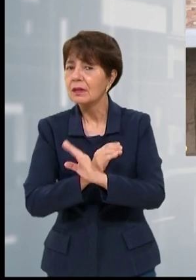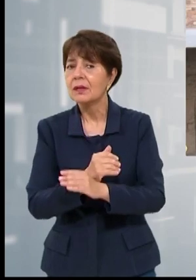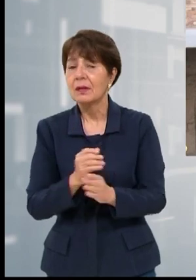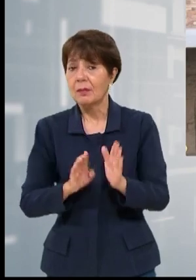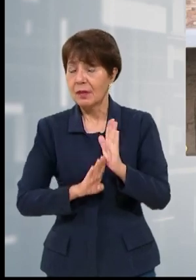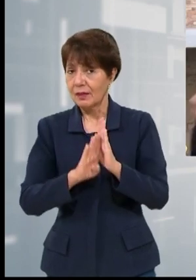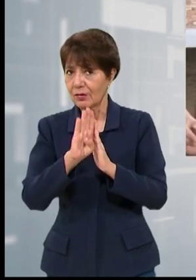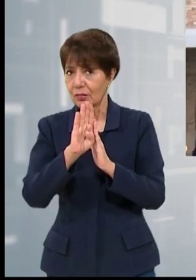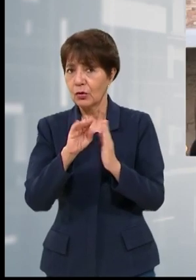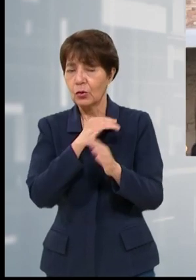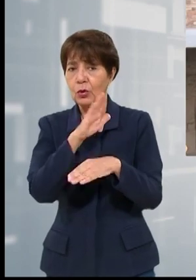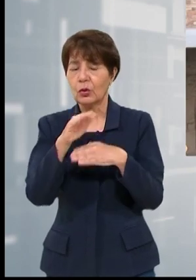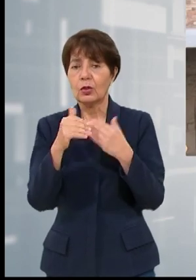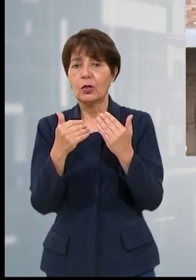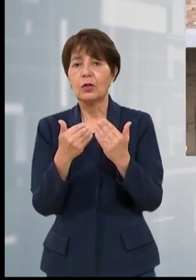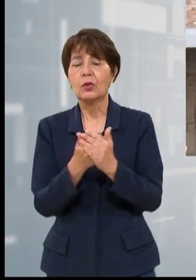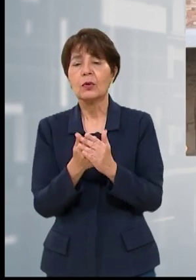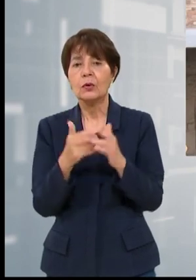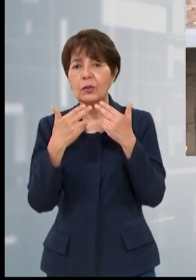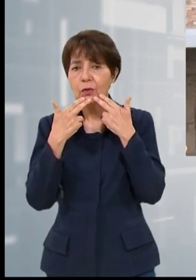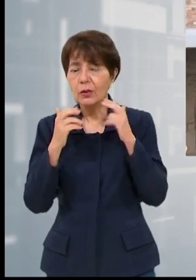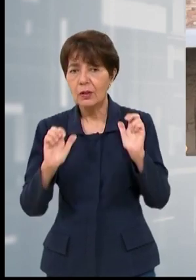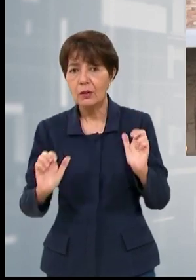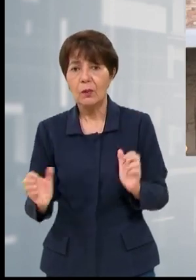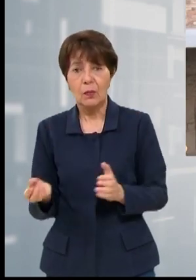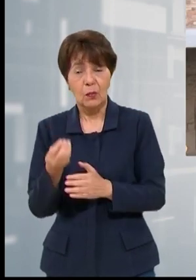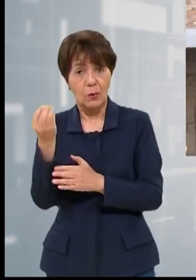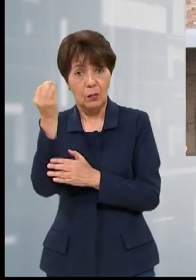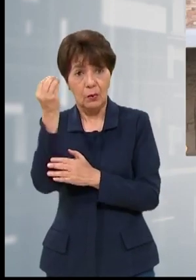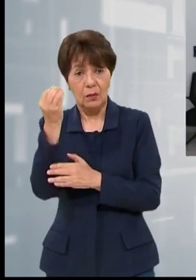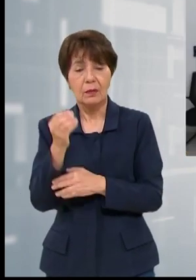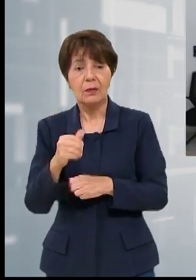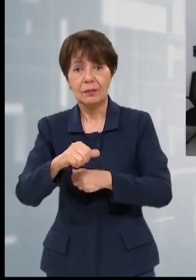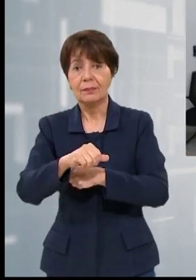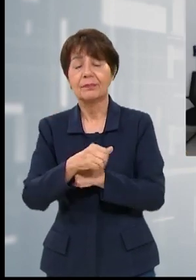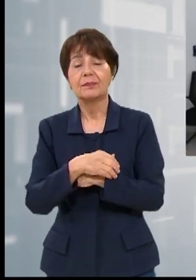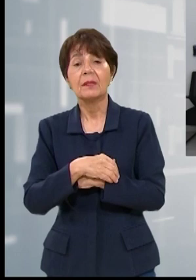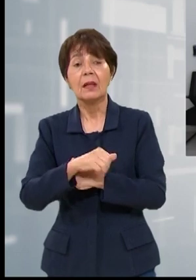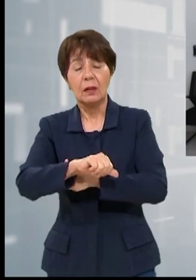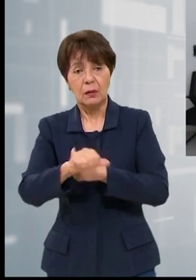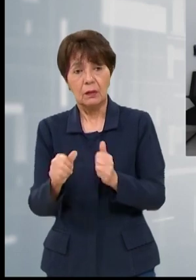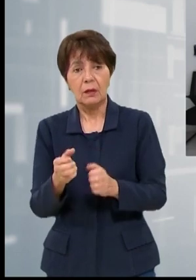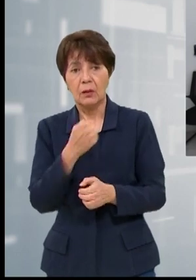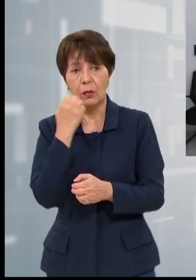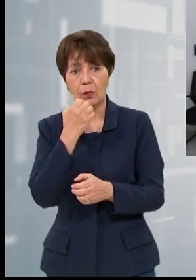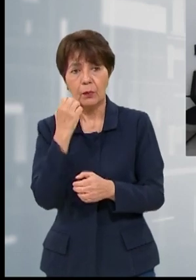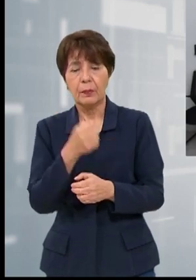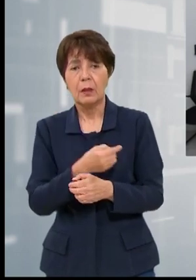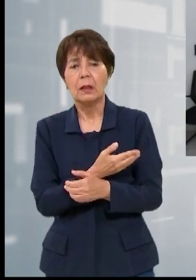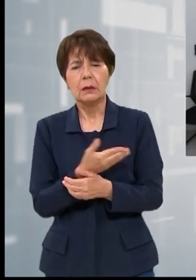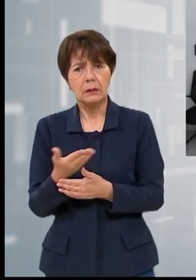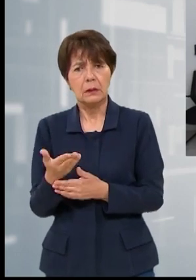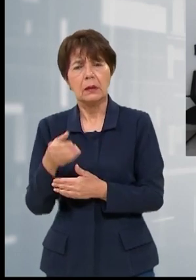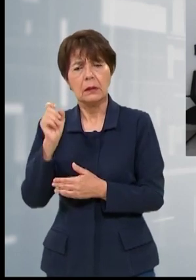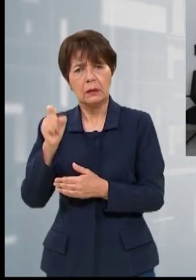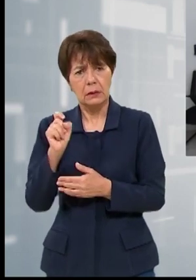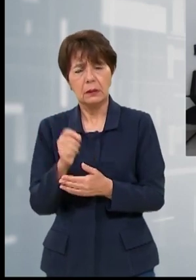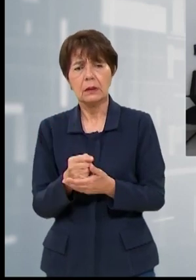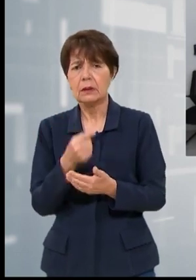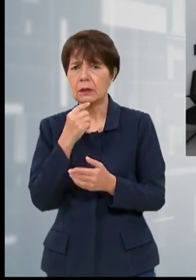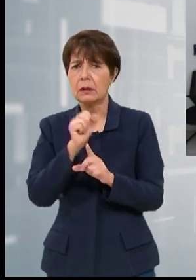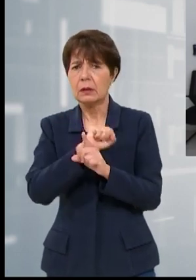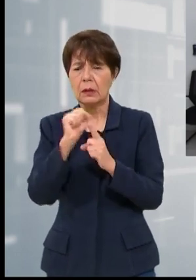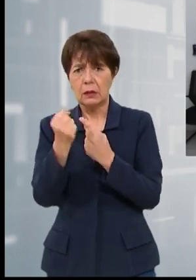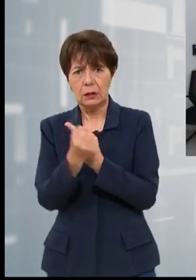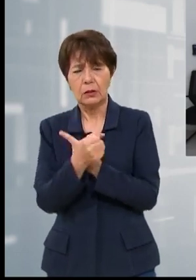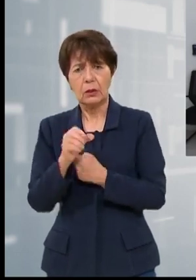de desarrollo de todo proyecto en este país. Debe ser el aula escolar. Exigencia que también se da desde la sociedad civil, quienes